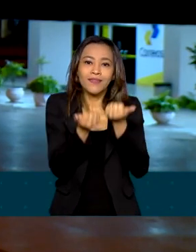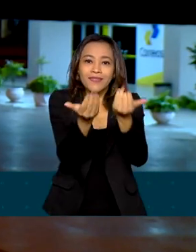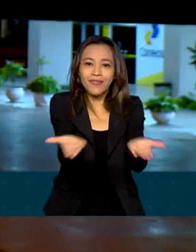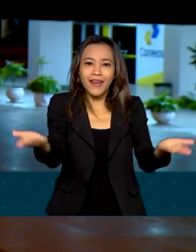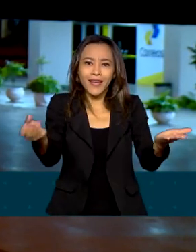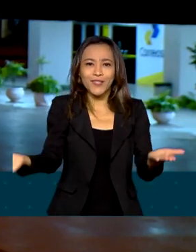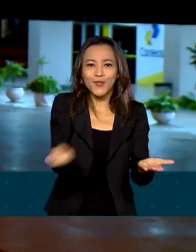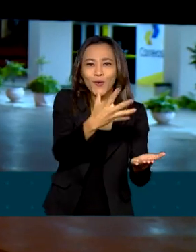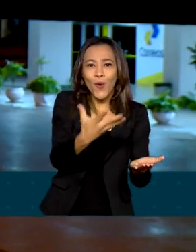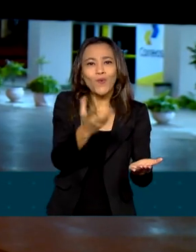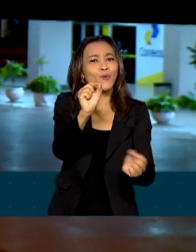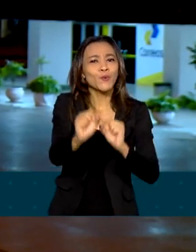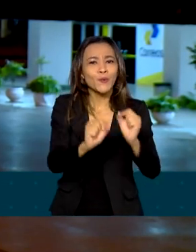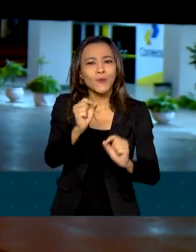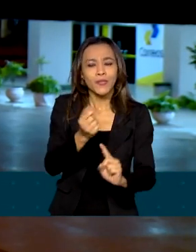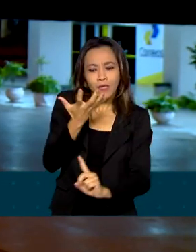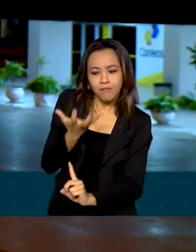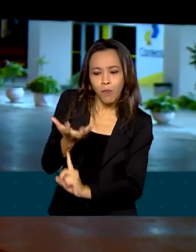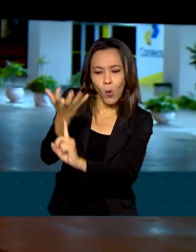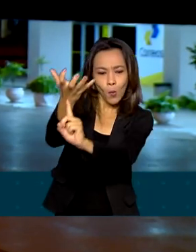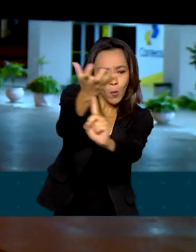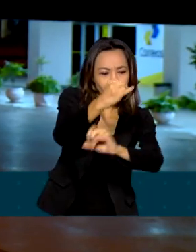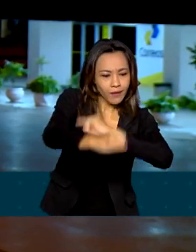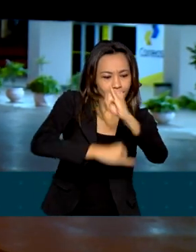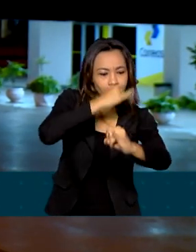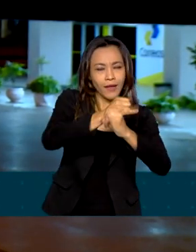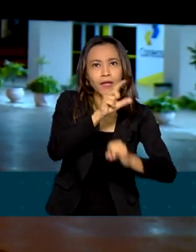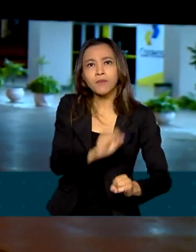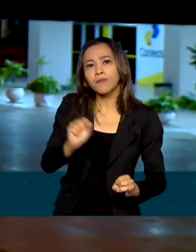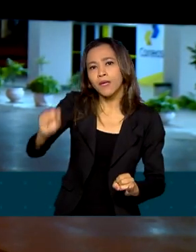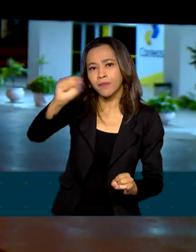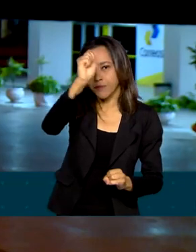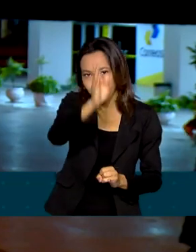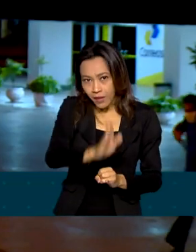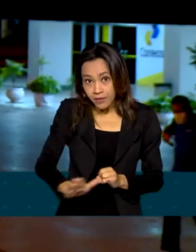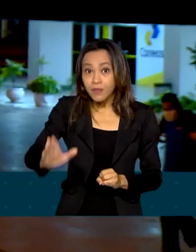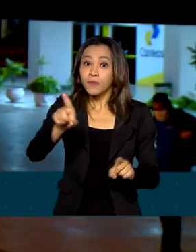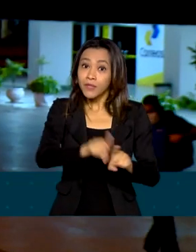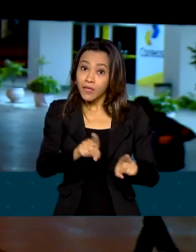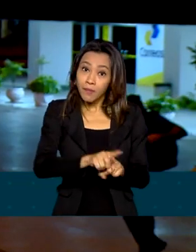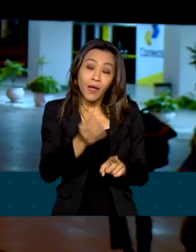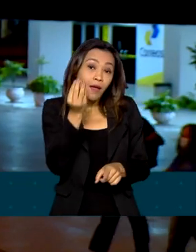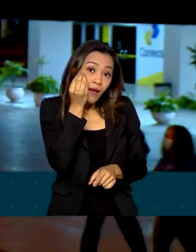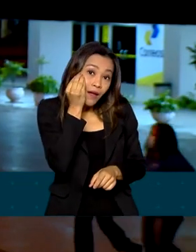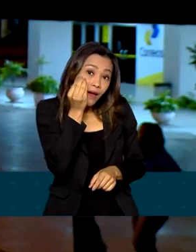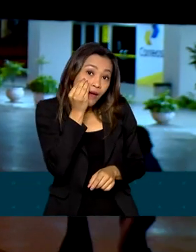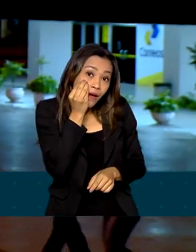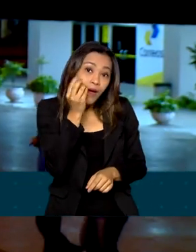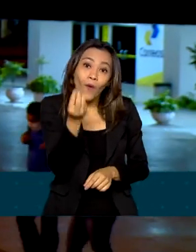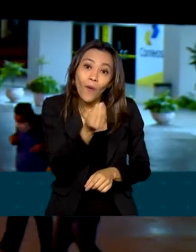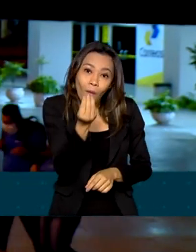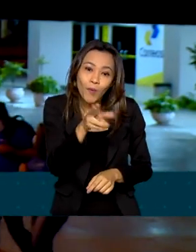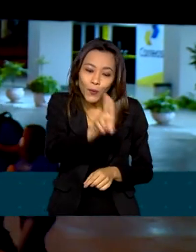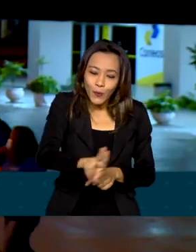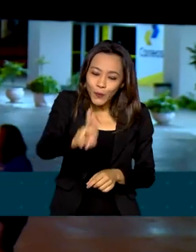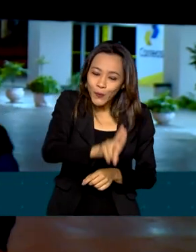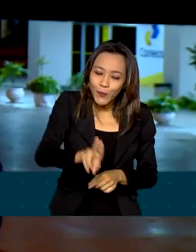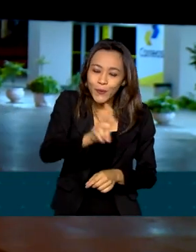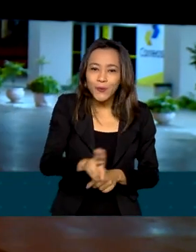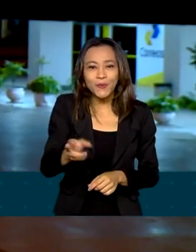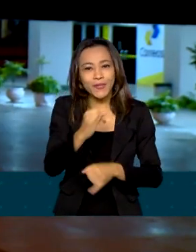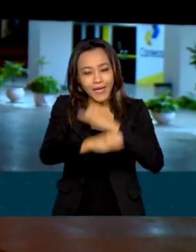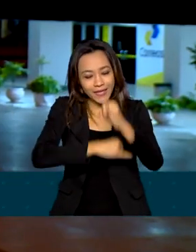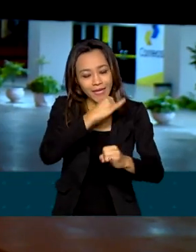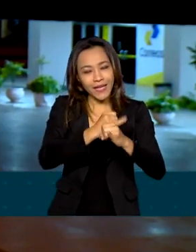pontos de conexão de internet no interior do país e demonstrações de uso da internet móvel de alta velocidade